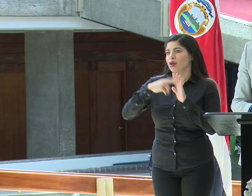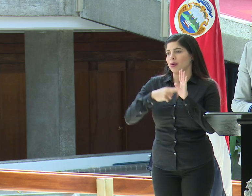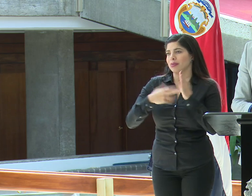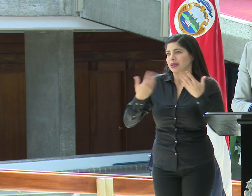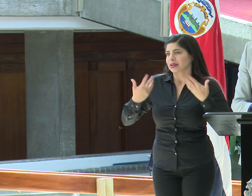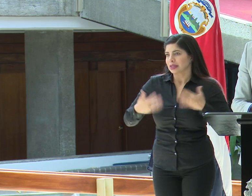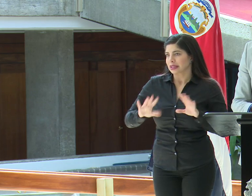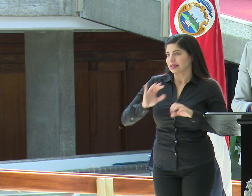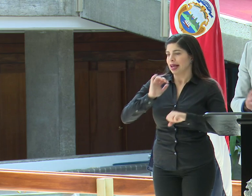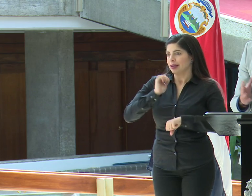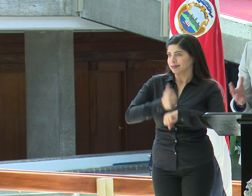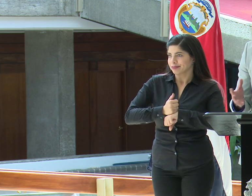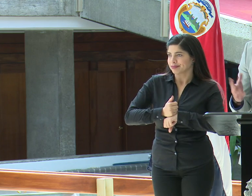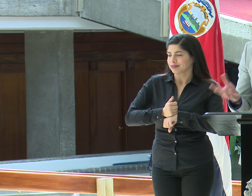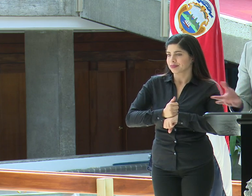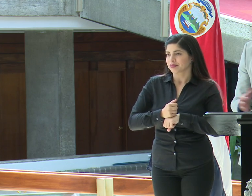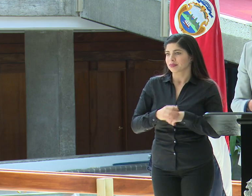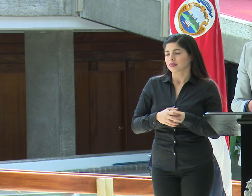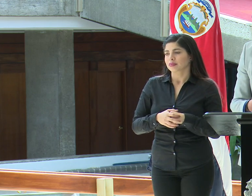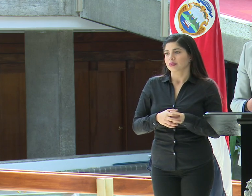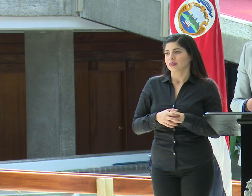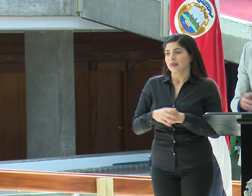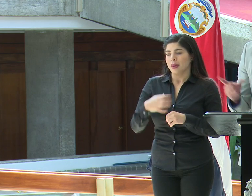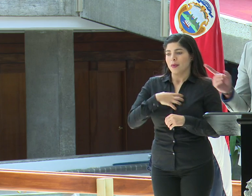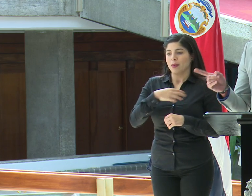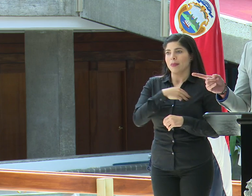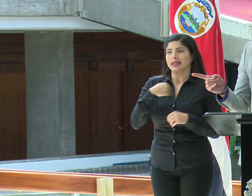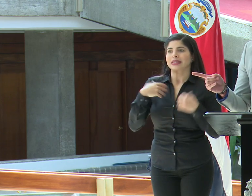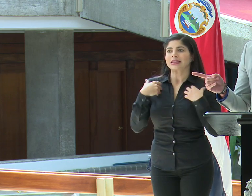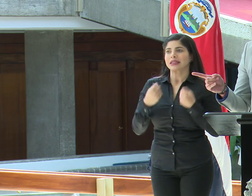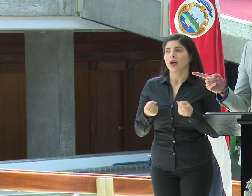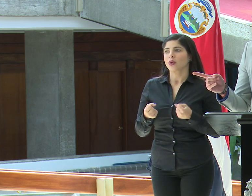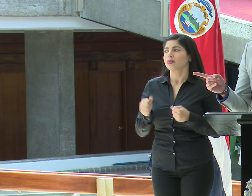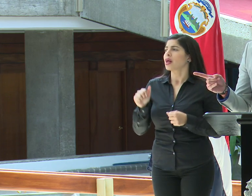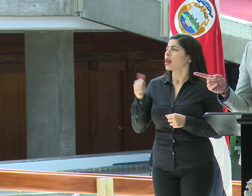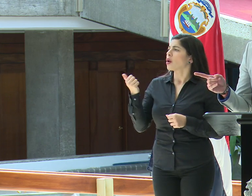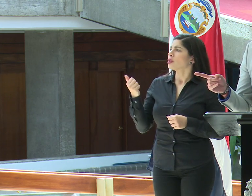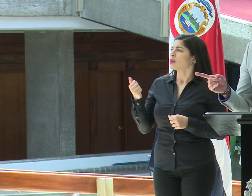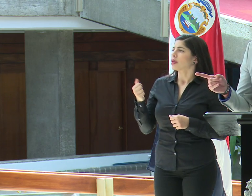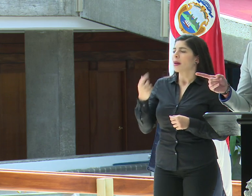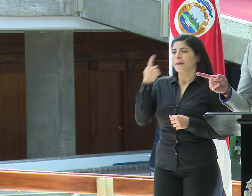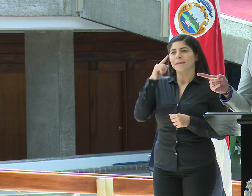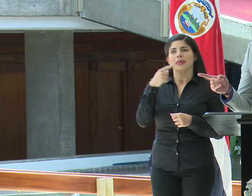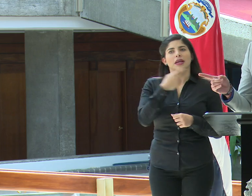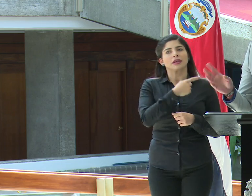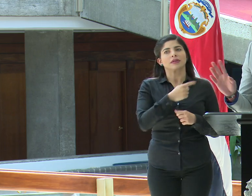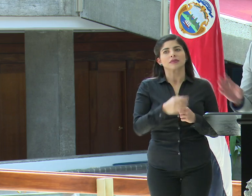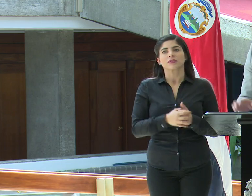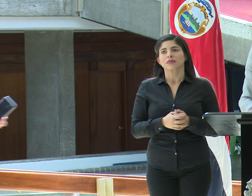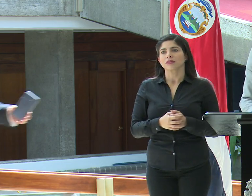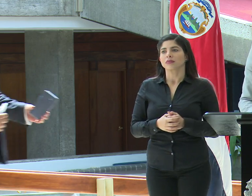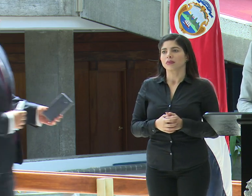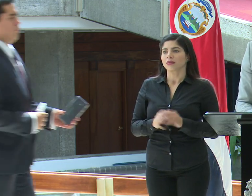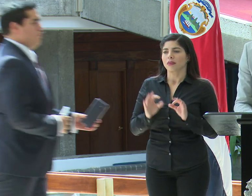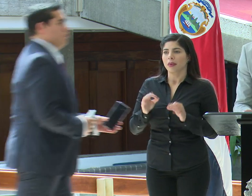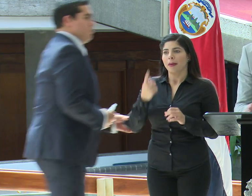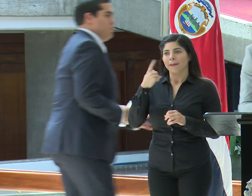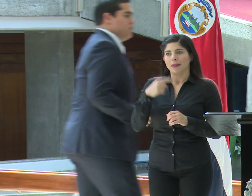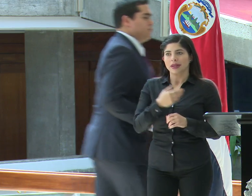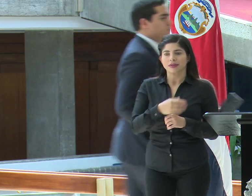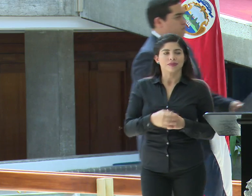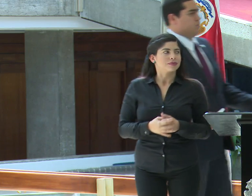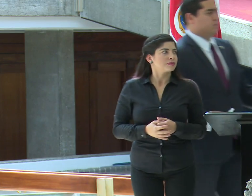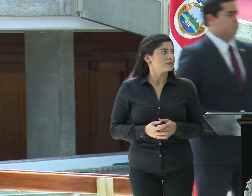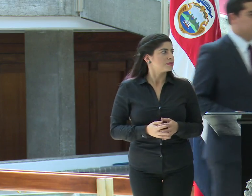se han establecido en los lineamientos propios del Ministerio de Salud. La otra era con… Para doña Raquel. Perdón, ok, sí, para allá Raquel.